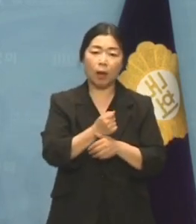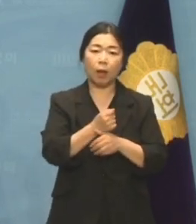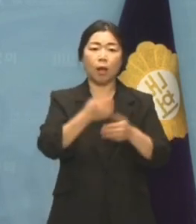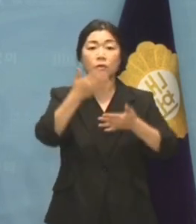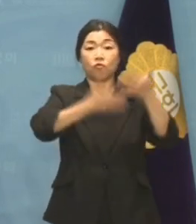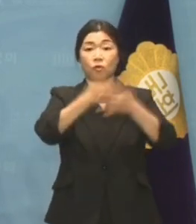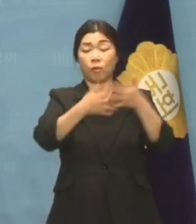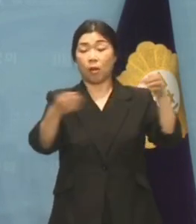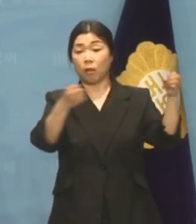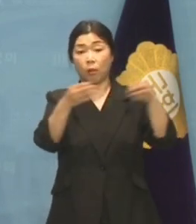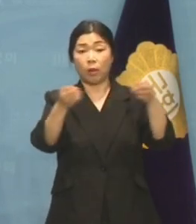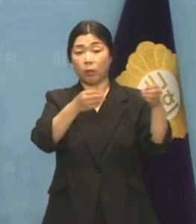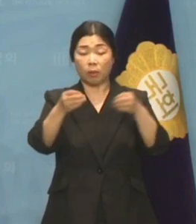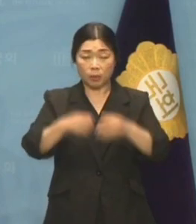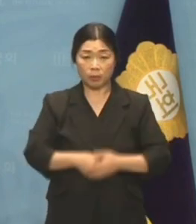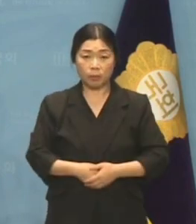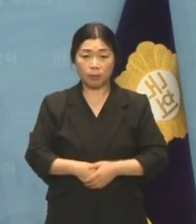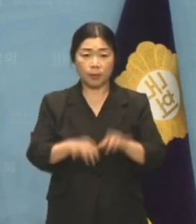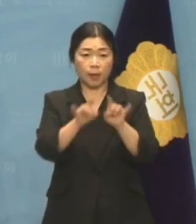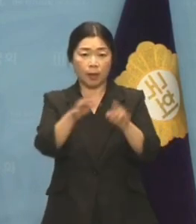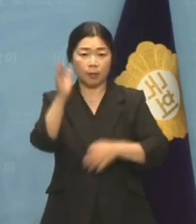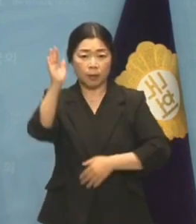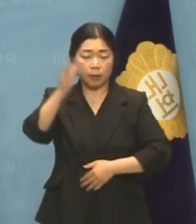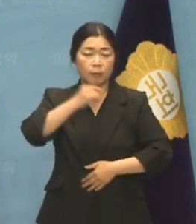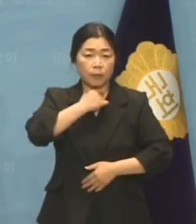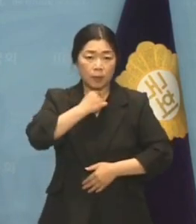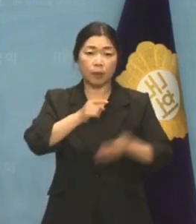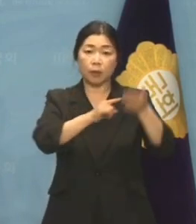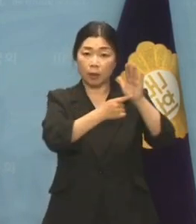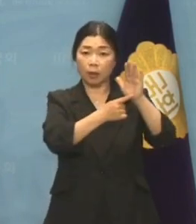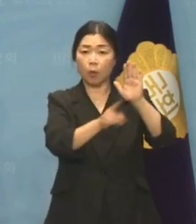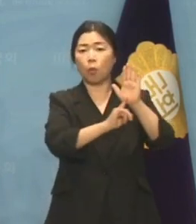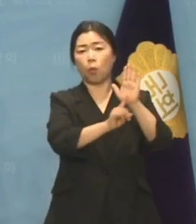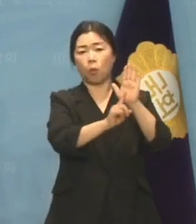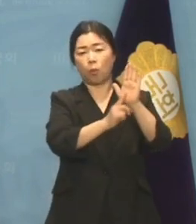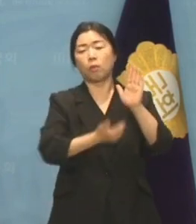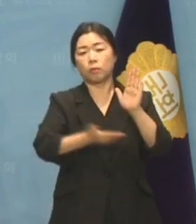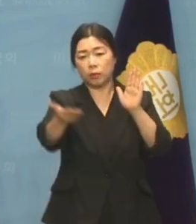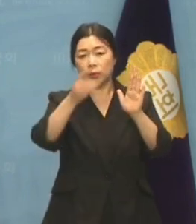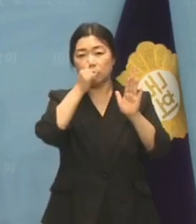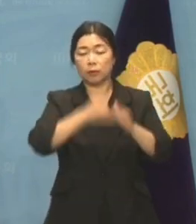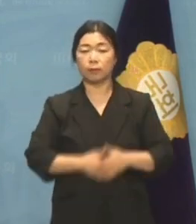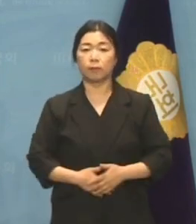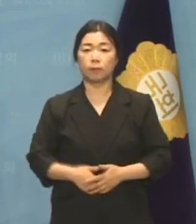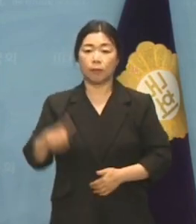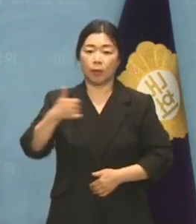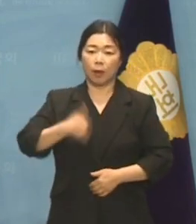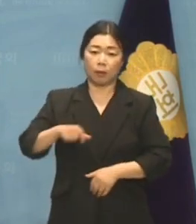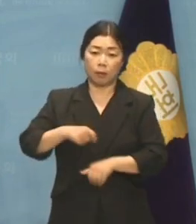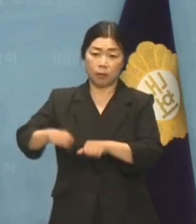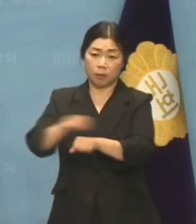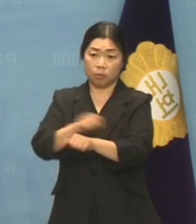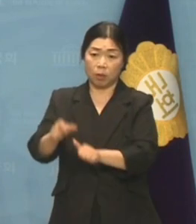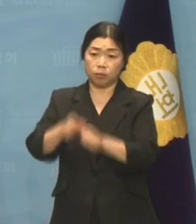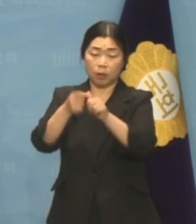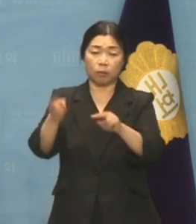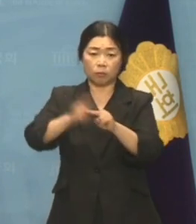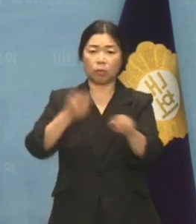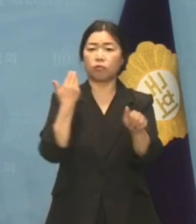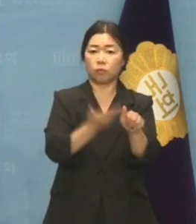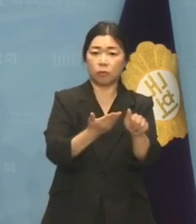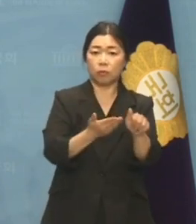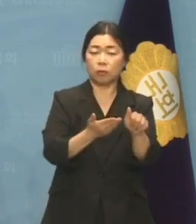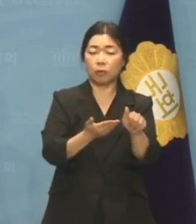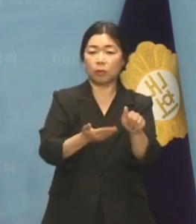라고 각자의 바람을 이야기합니다. 자녀 특혜 채용 논란으로 공정을